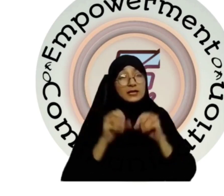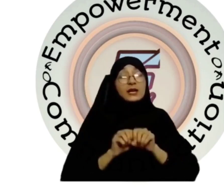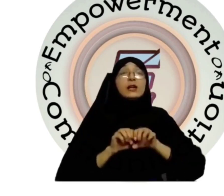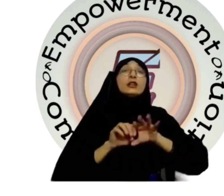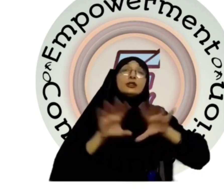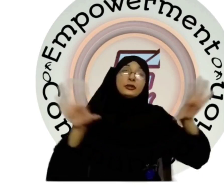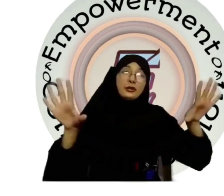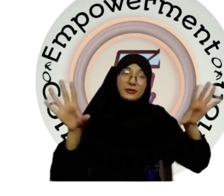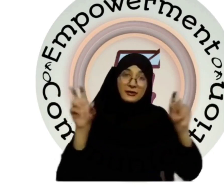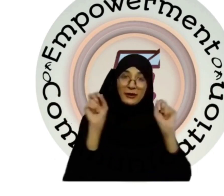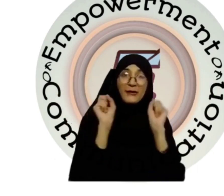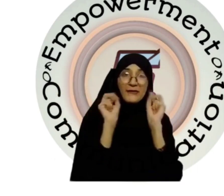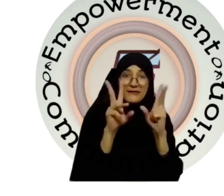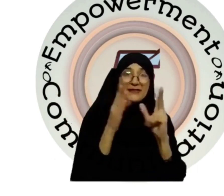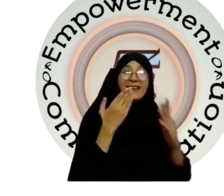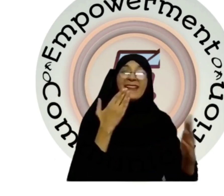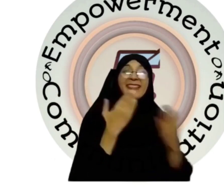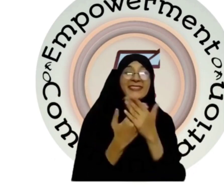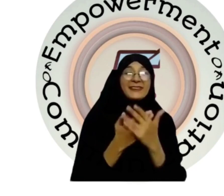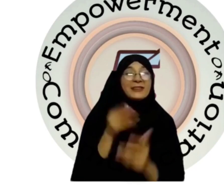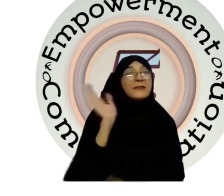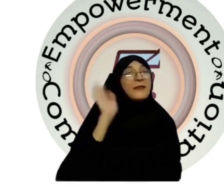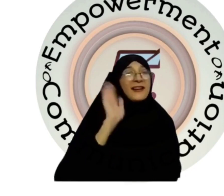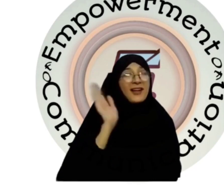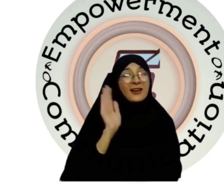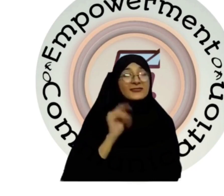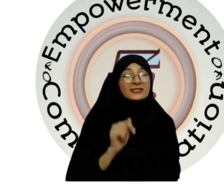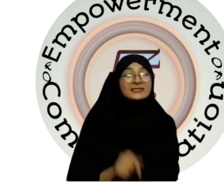जाहे जाहे शेयर करना है तैंक यू, अलहाफ़ेश